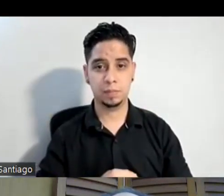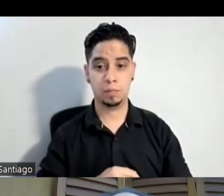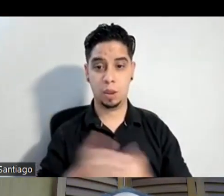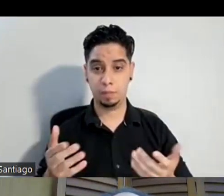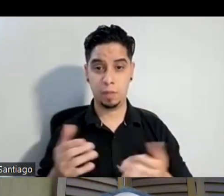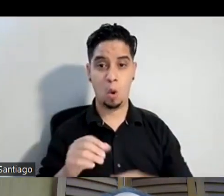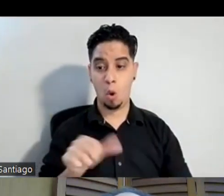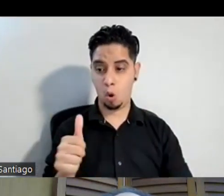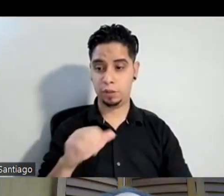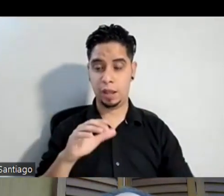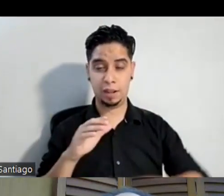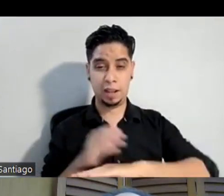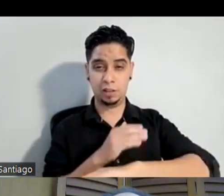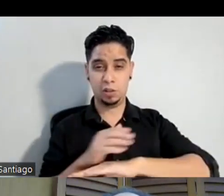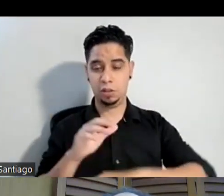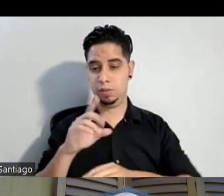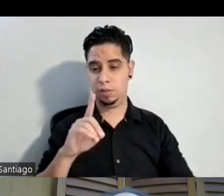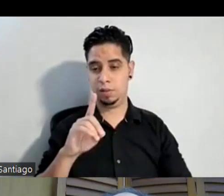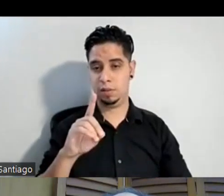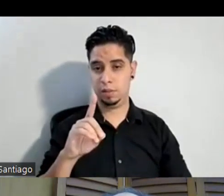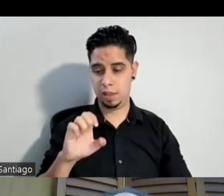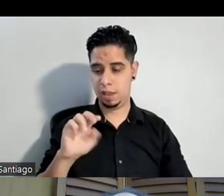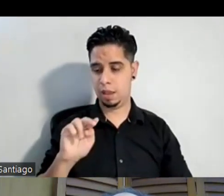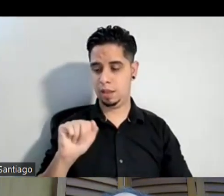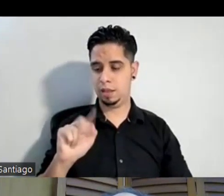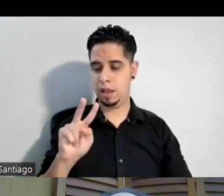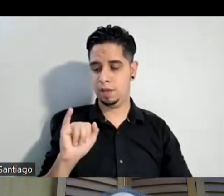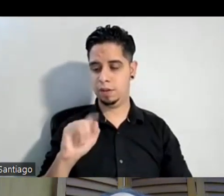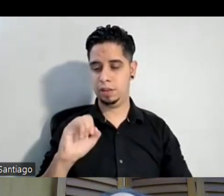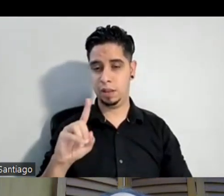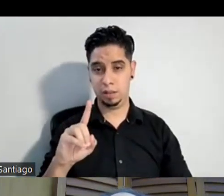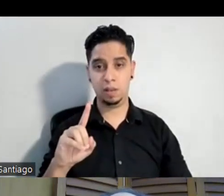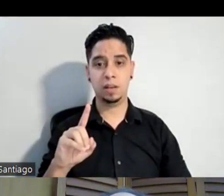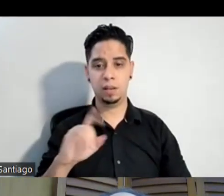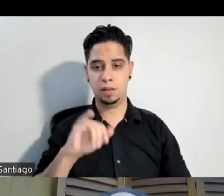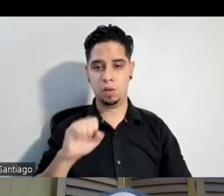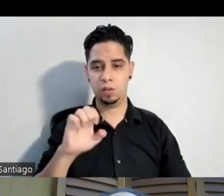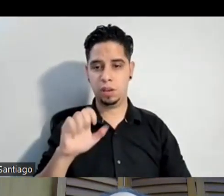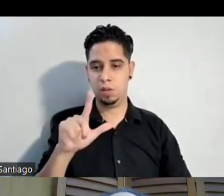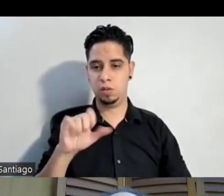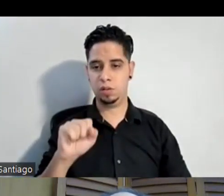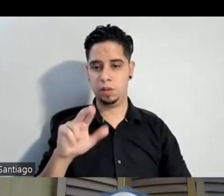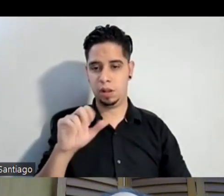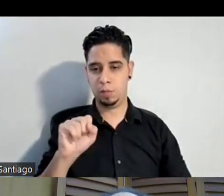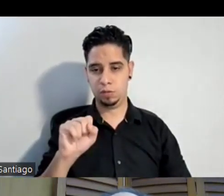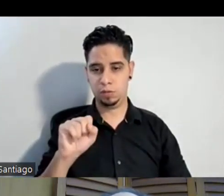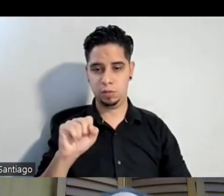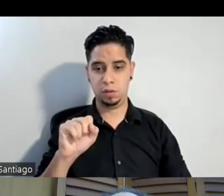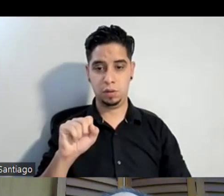pues como bien dijeron es una adaptación de José Líder Amos Escobar de canción de Navidad verdad